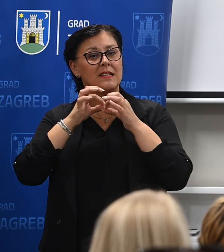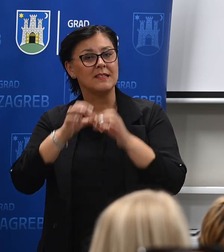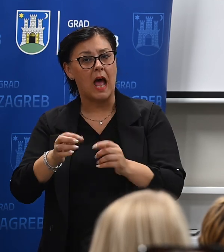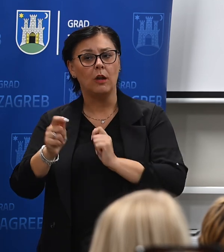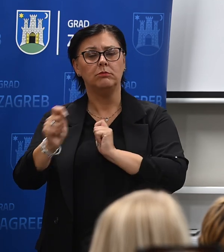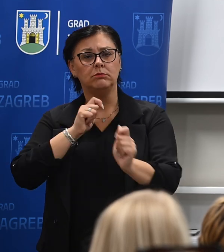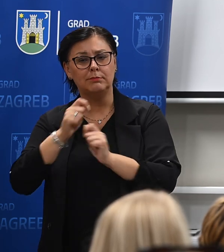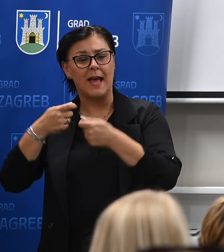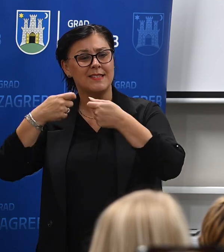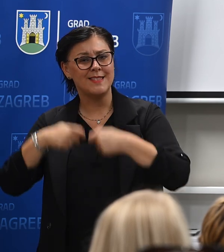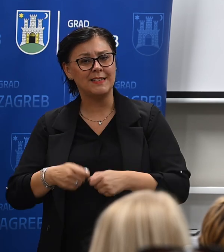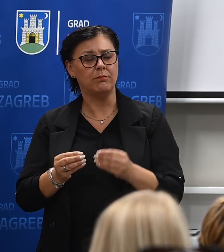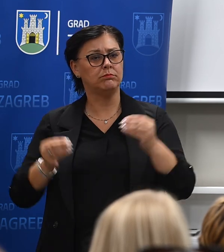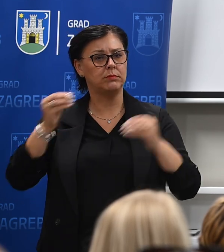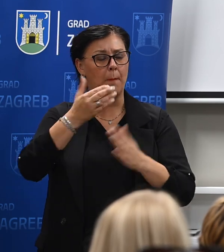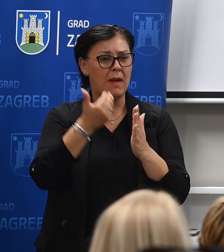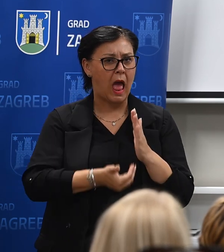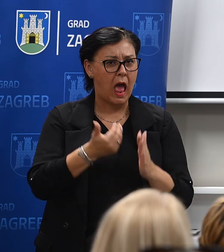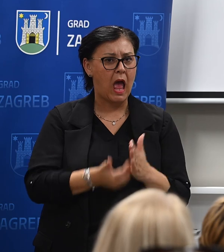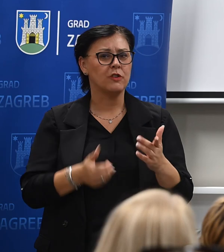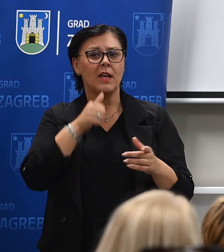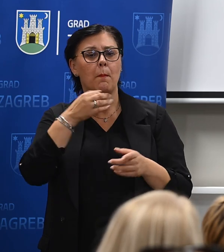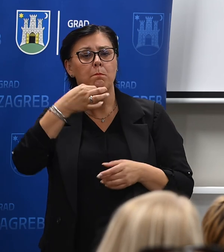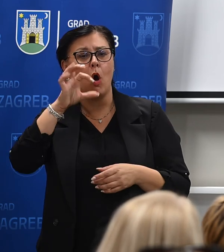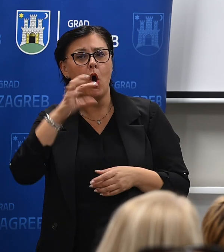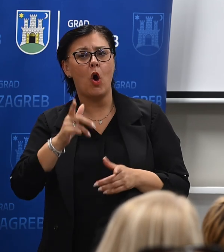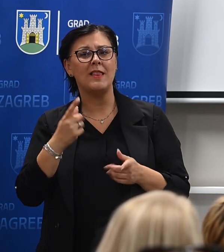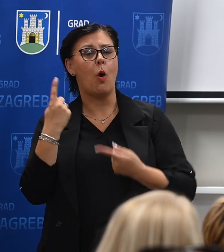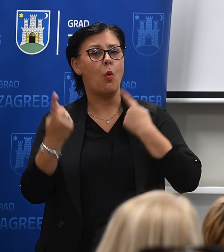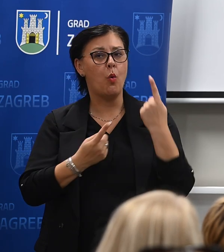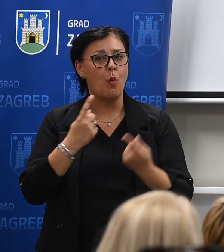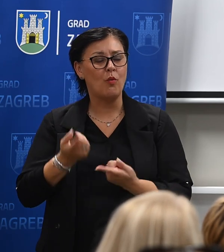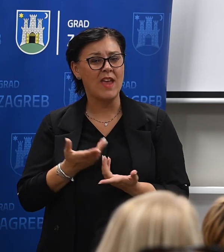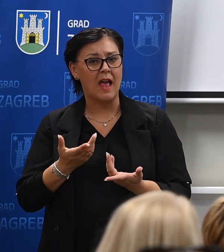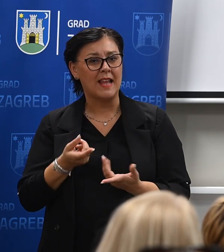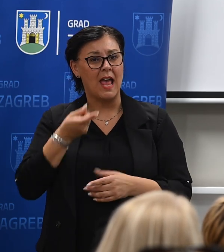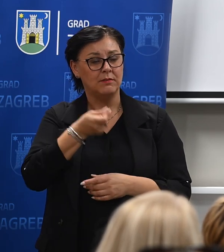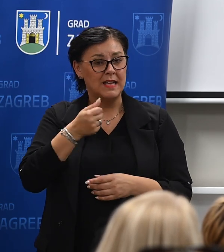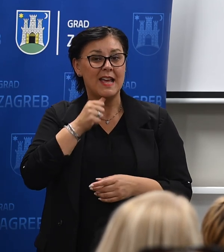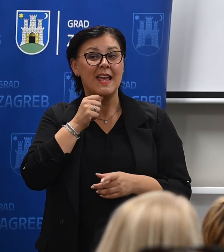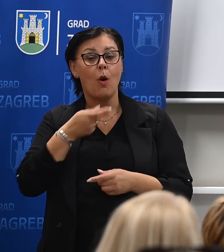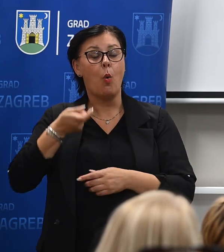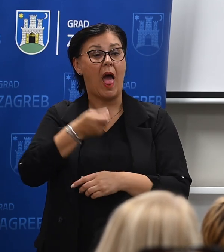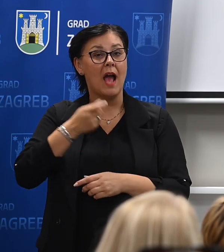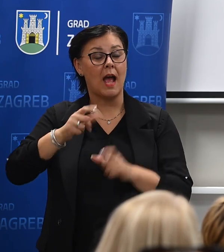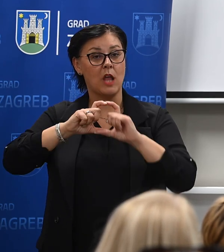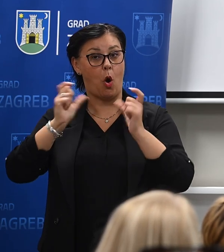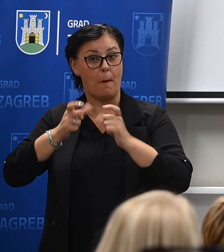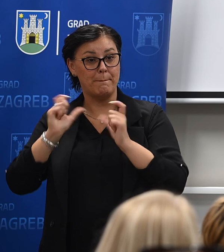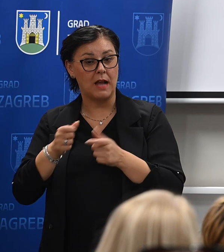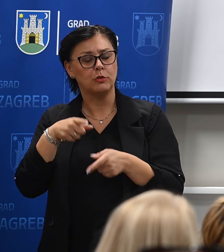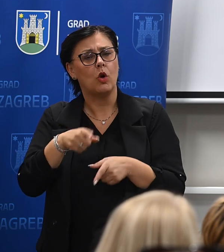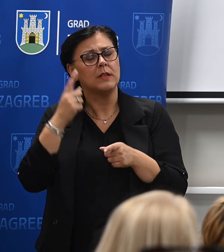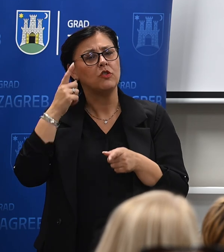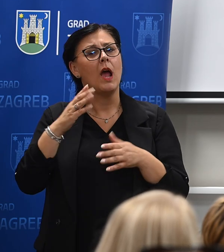razgovor sa sindikatima, povećavanje plaća, povećavanje i pobržavanje materialnih uvjeta, s jedne strane, i ulaganje u objekte, u to da se radi u